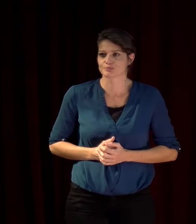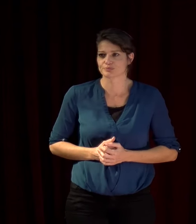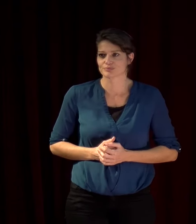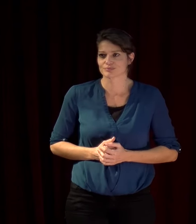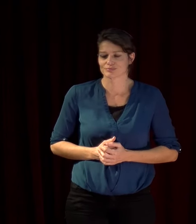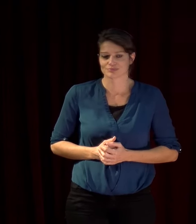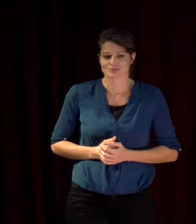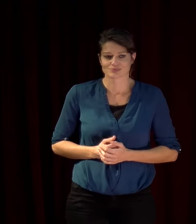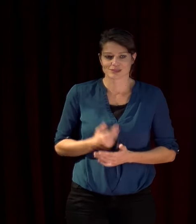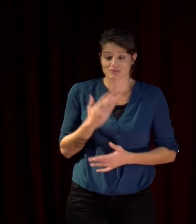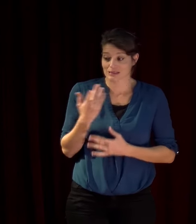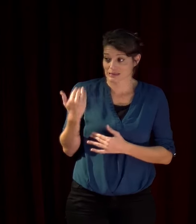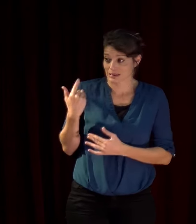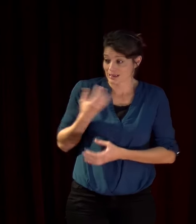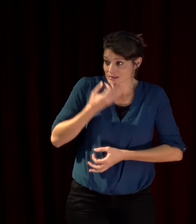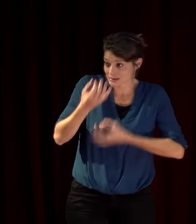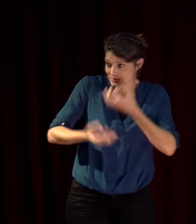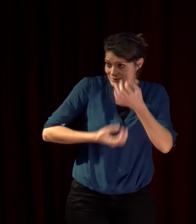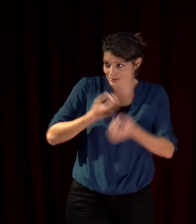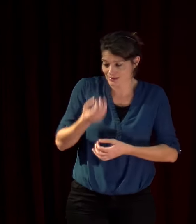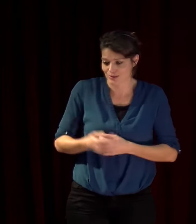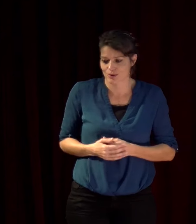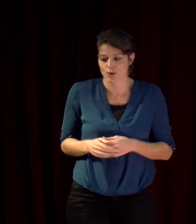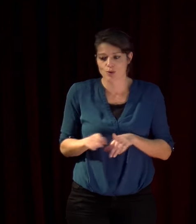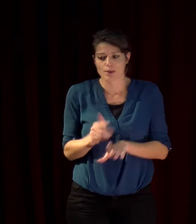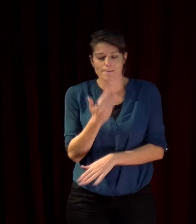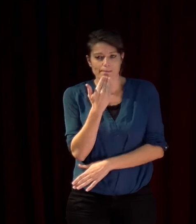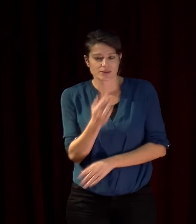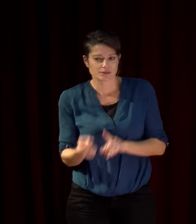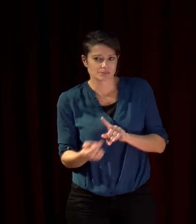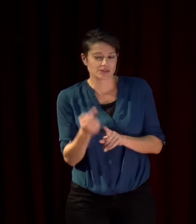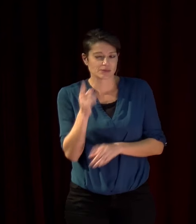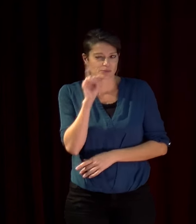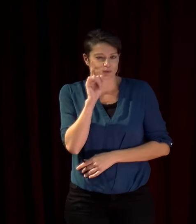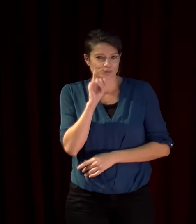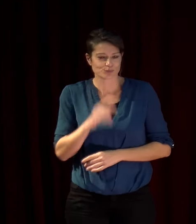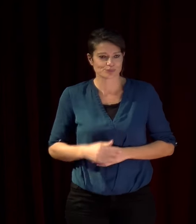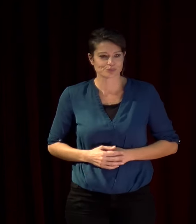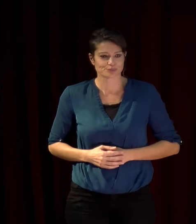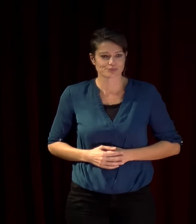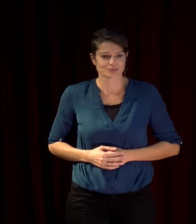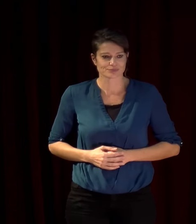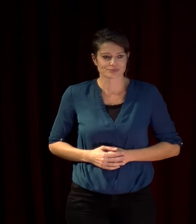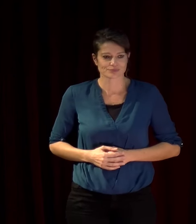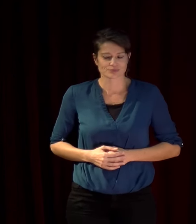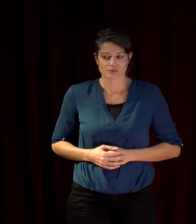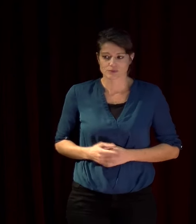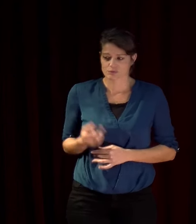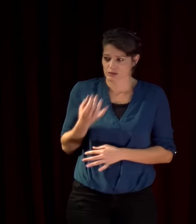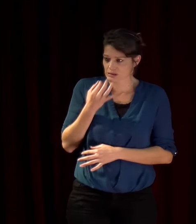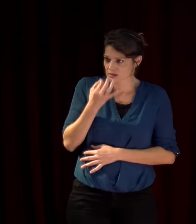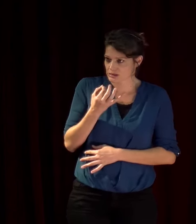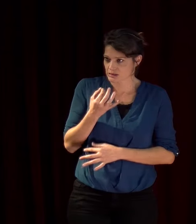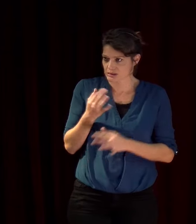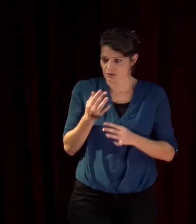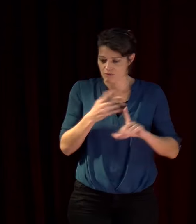tout ce que vous avez dit et je vous remercie particulièrement que d'avoir dit que c'est un sentiment d